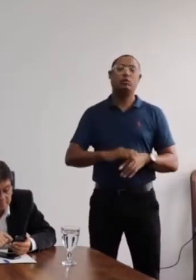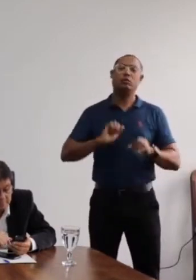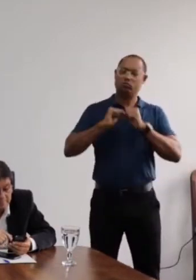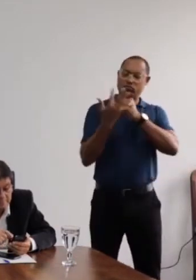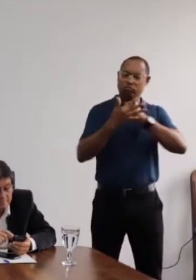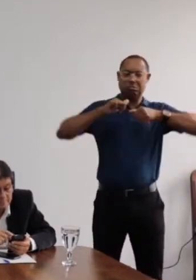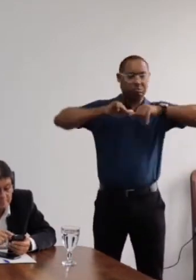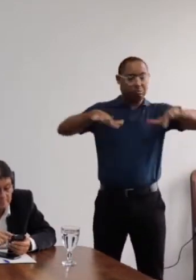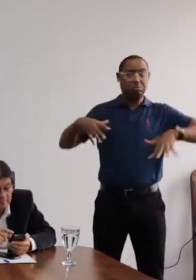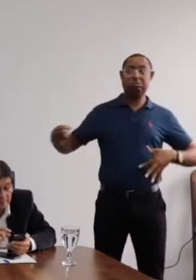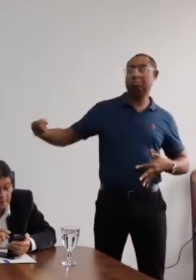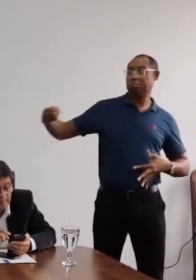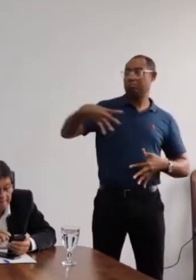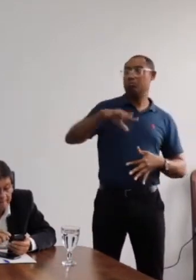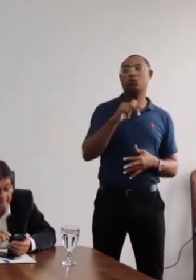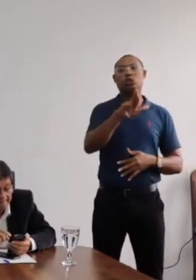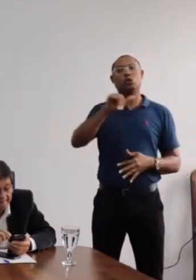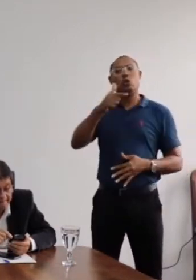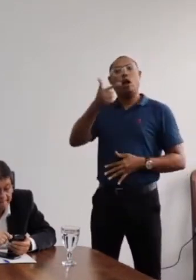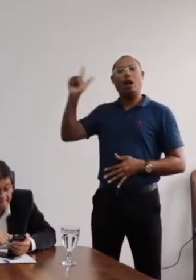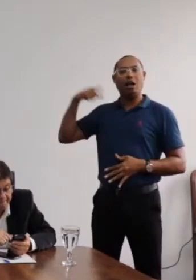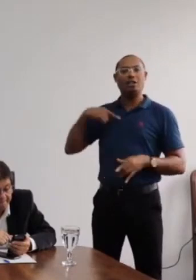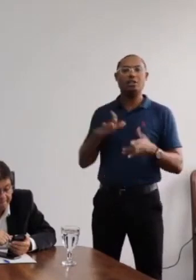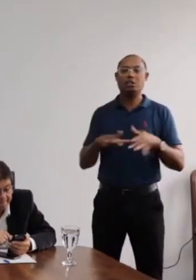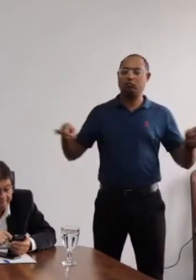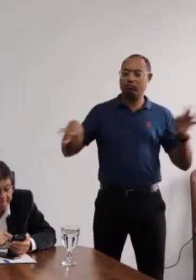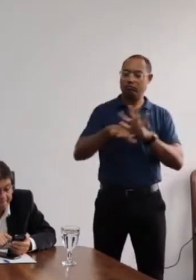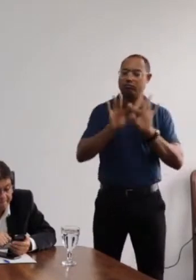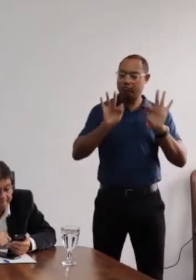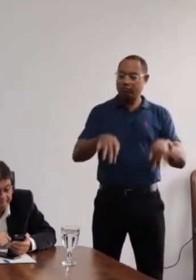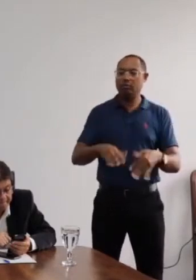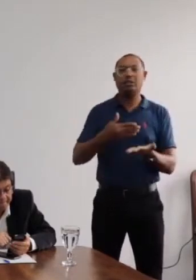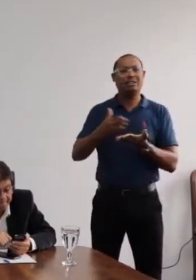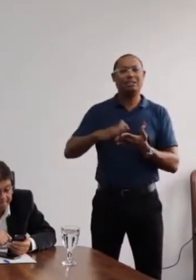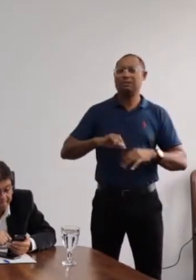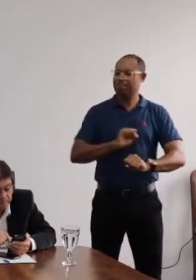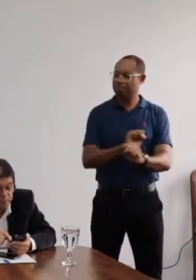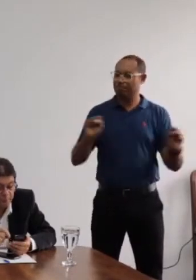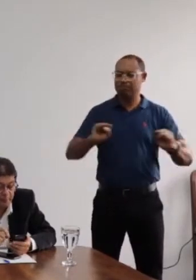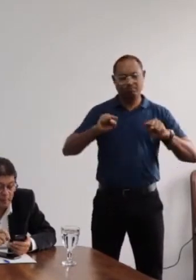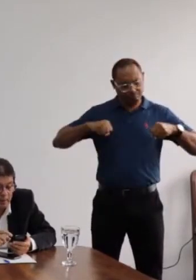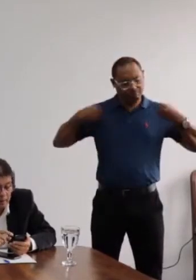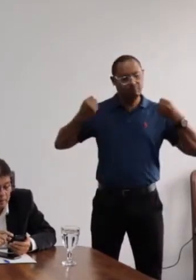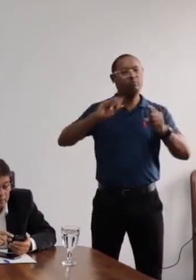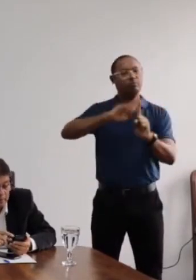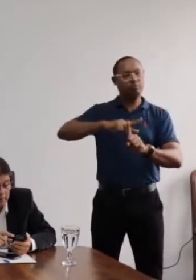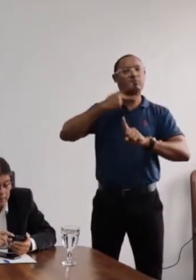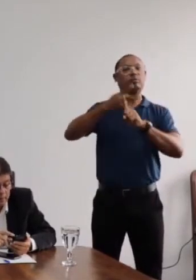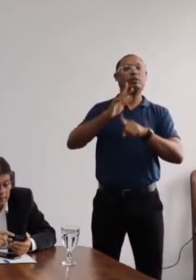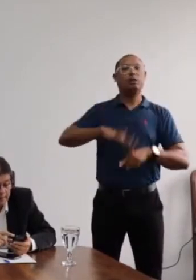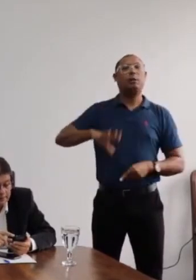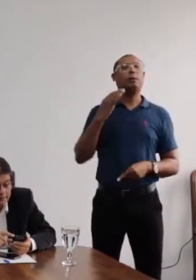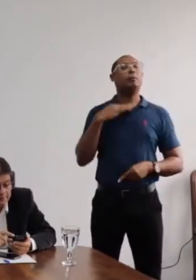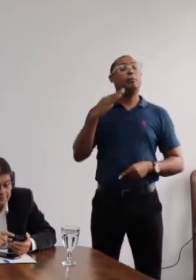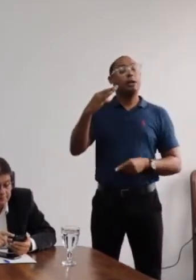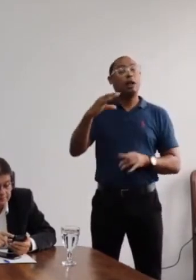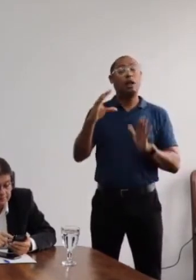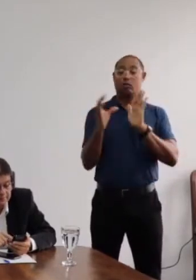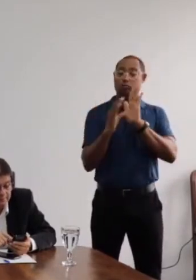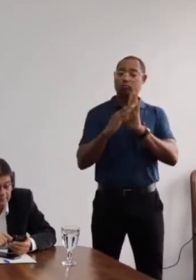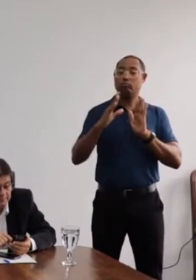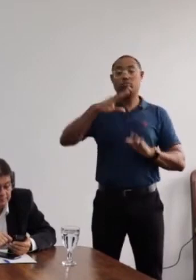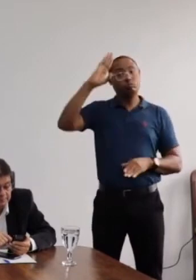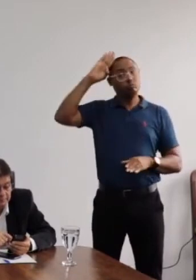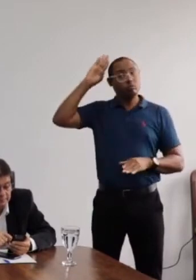inédita. E acho que o resultado traduz aí esse grande esforço feito pela comunidade acadêmica da UFRB